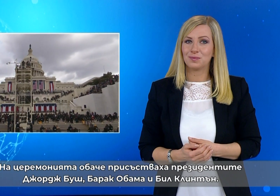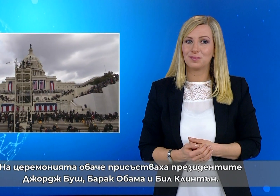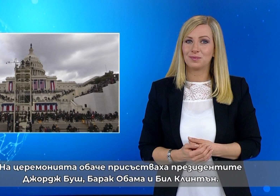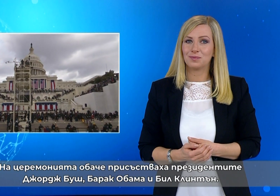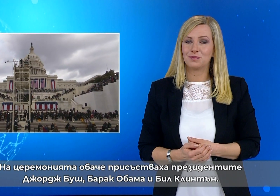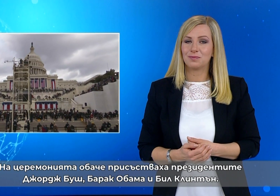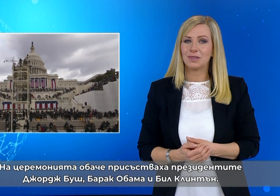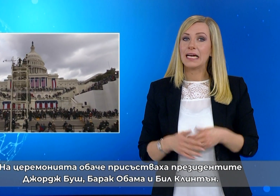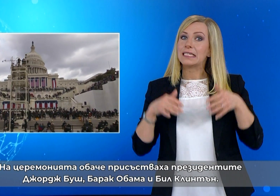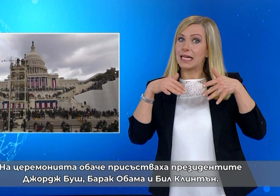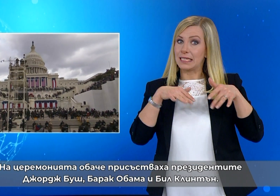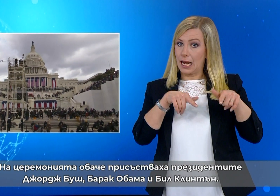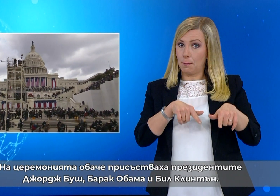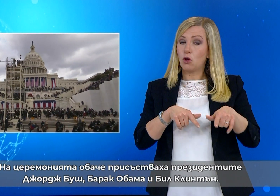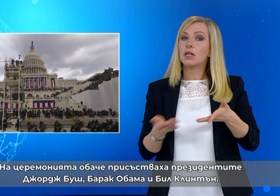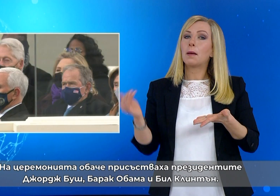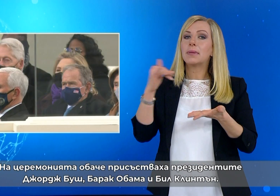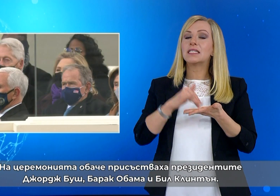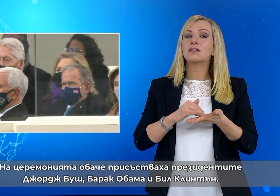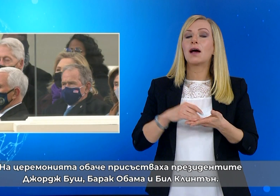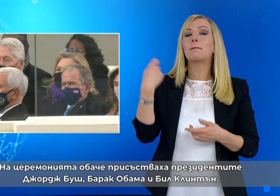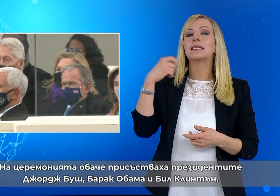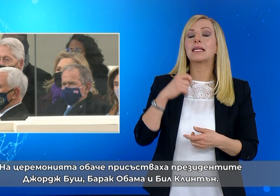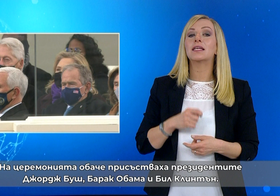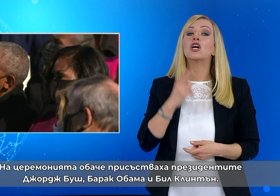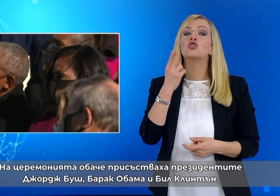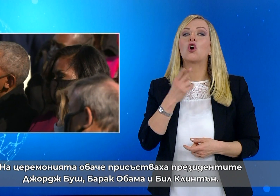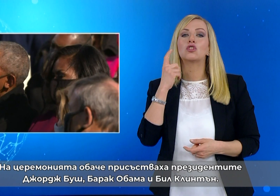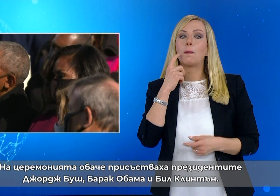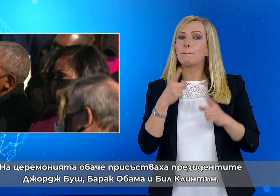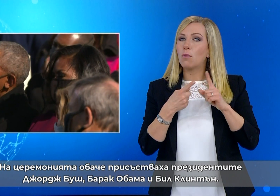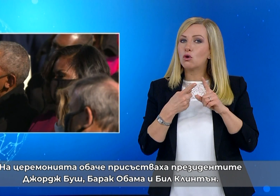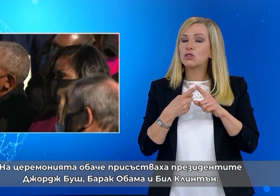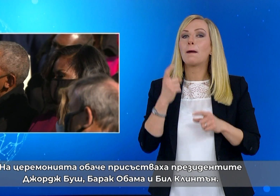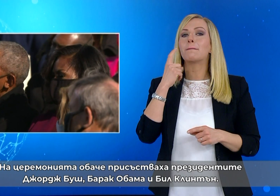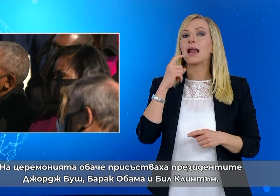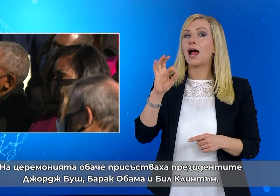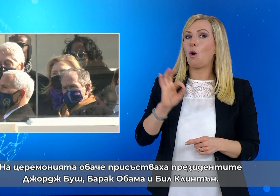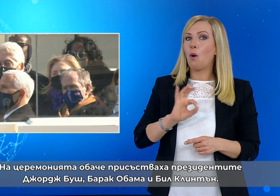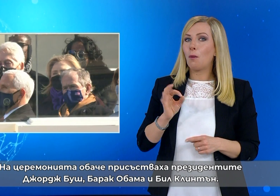На церемонията обаче присъстваха президентите Джордж Буш, Барак Обама и Бил Клинтон.